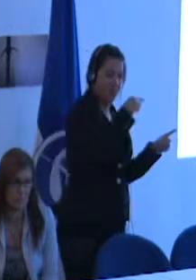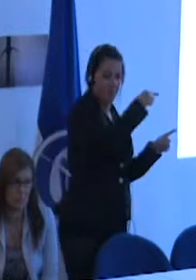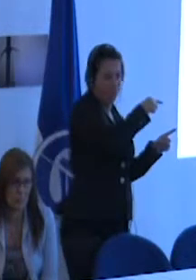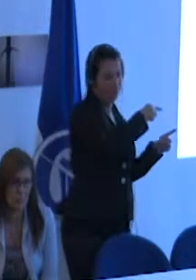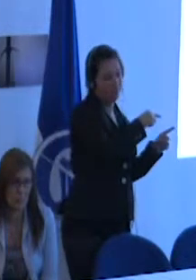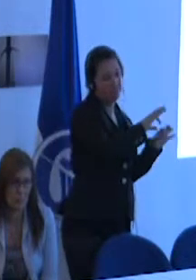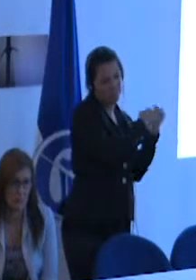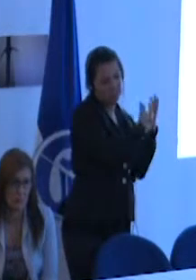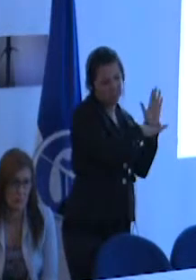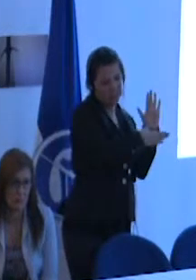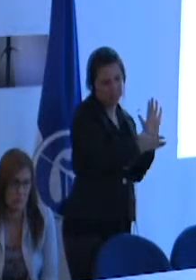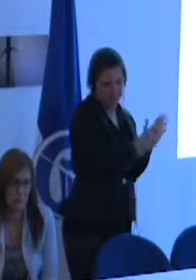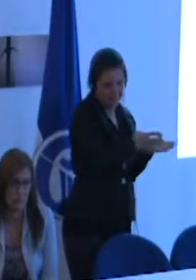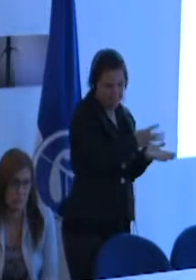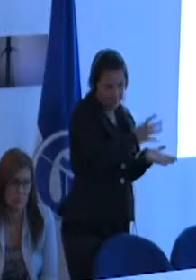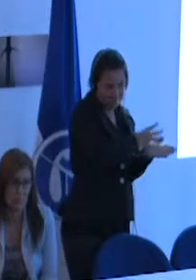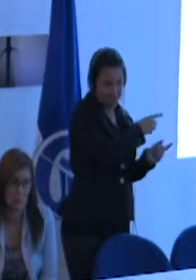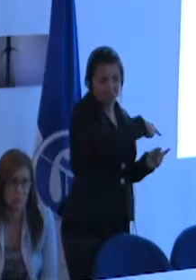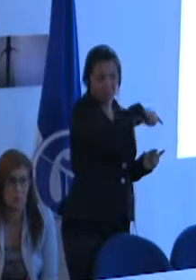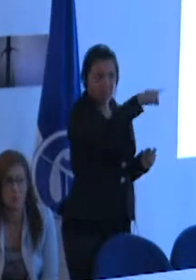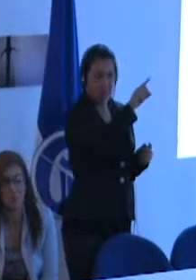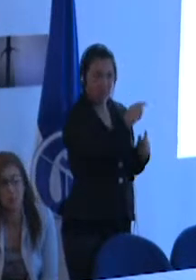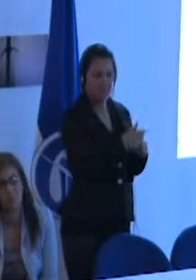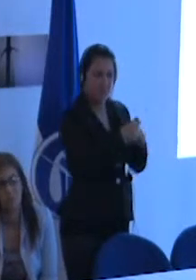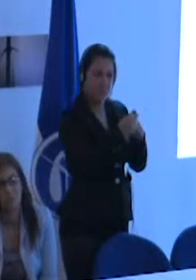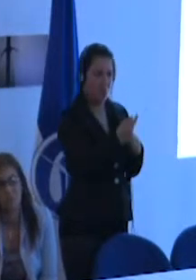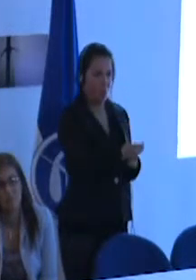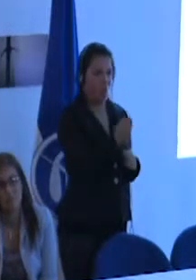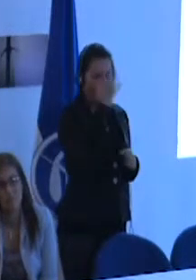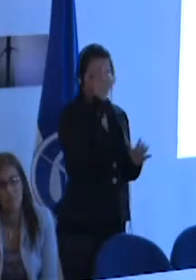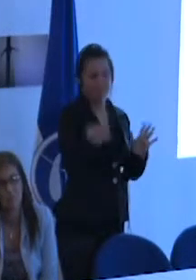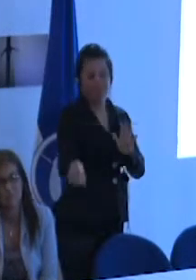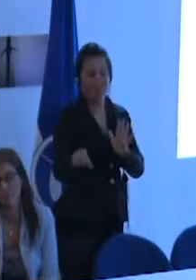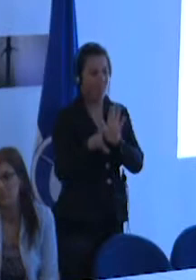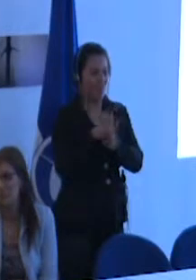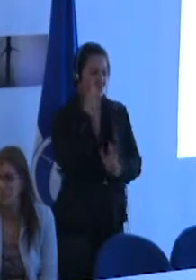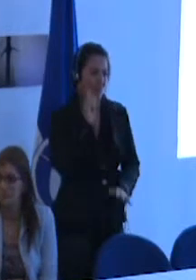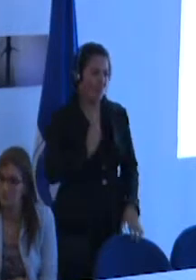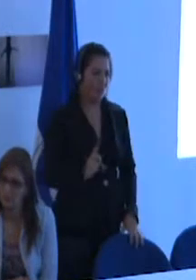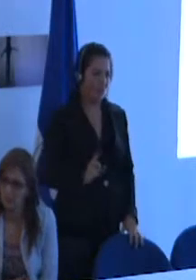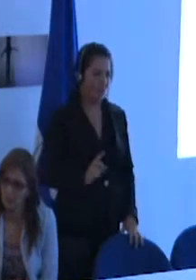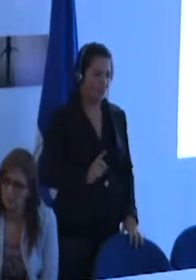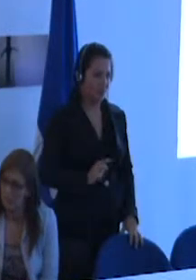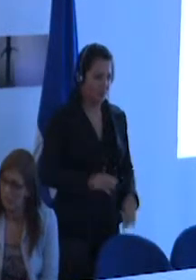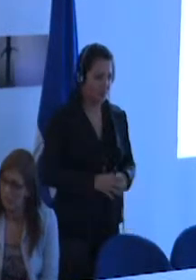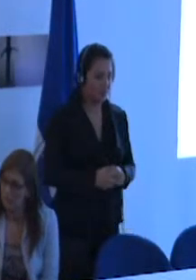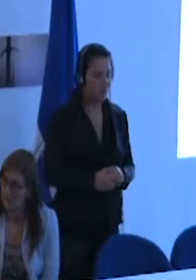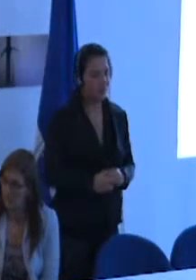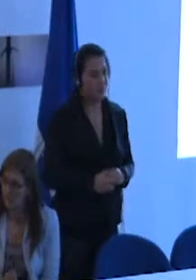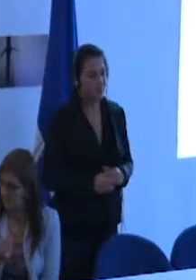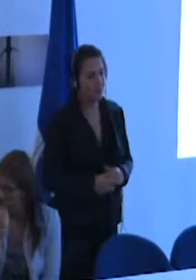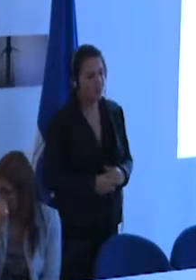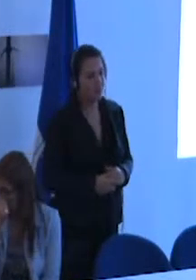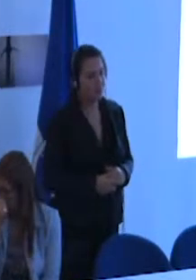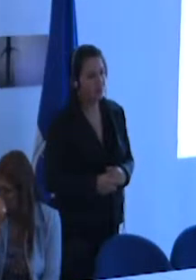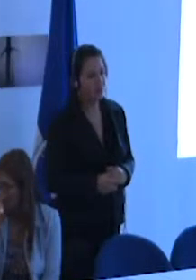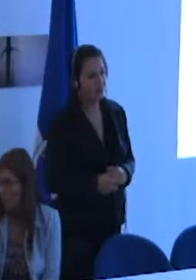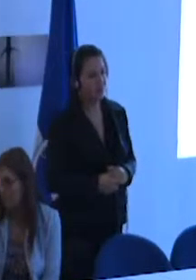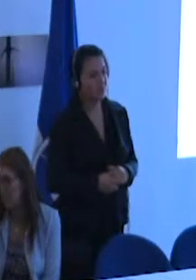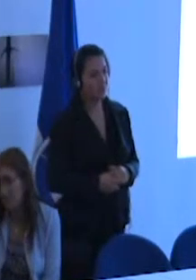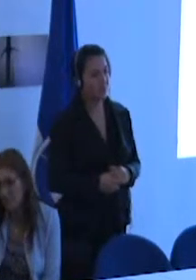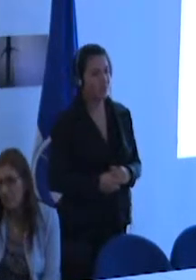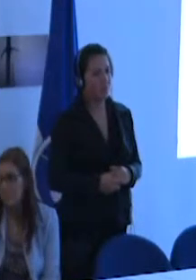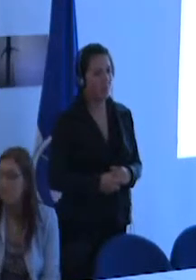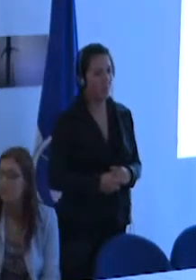Esta información puede pasar, por ejemplo, por dispositivos que han sido desarrollados para personas que